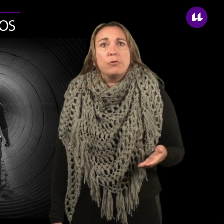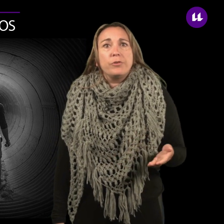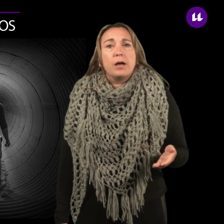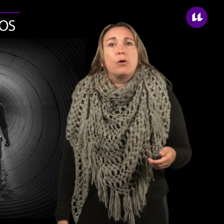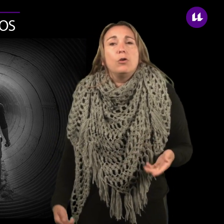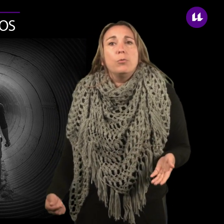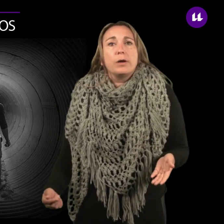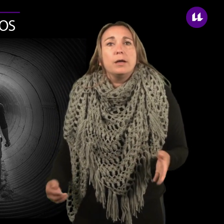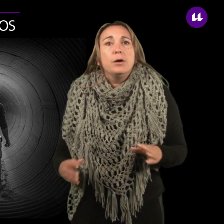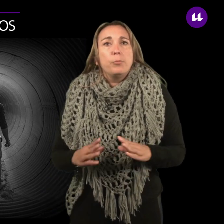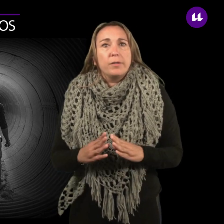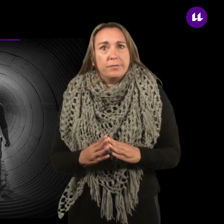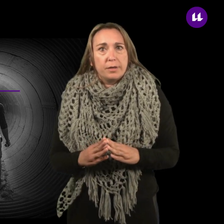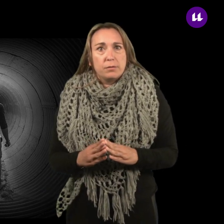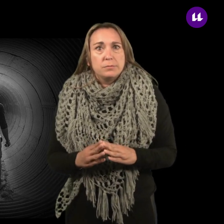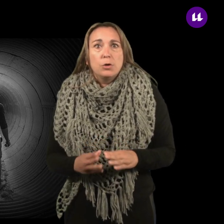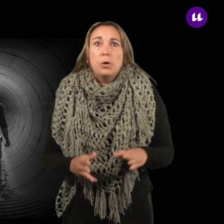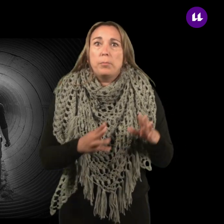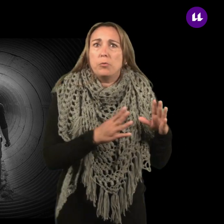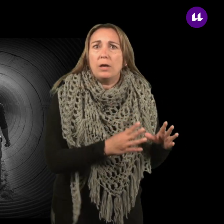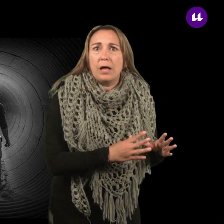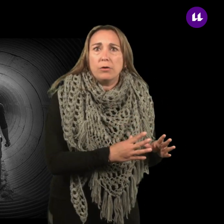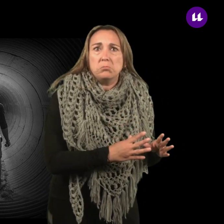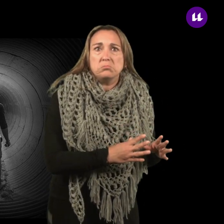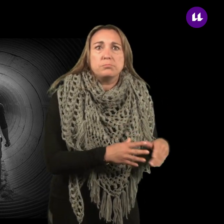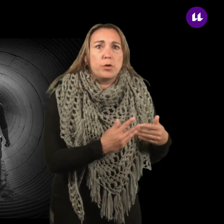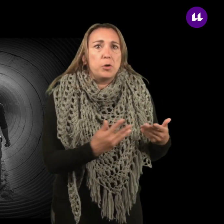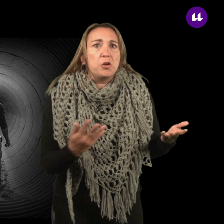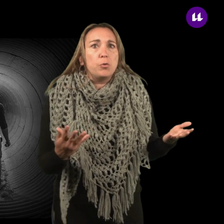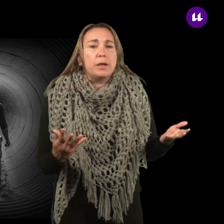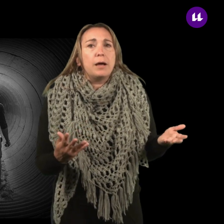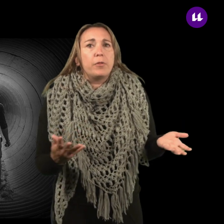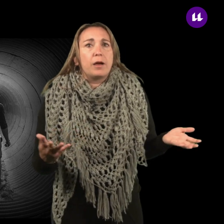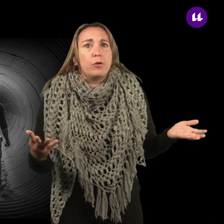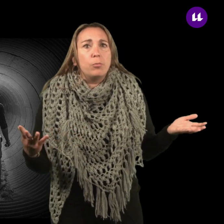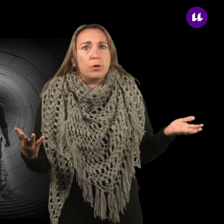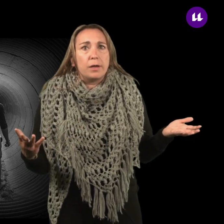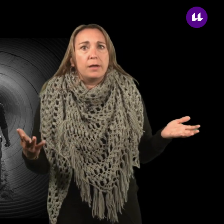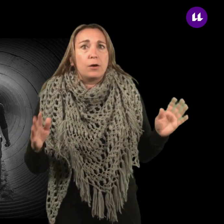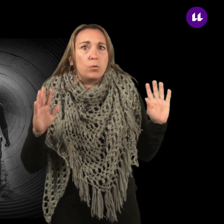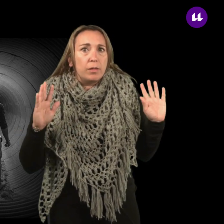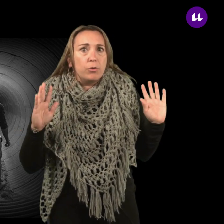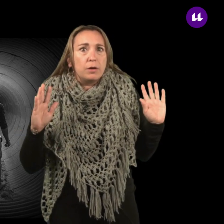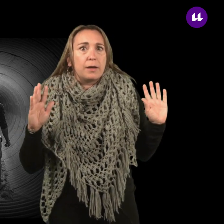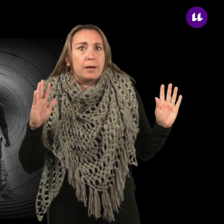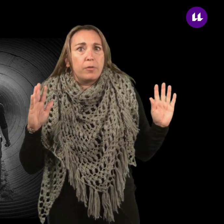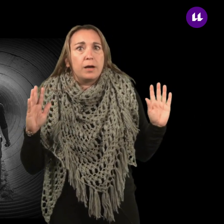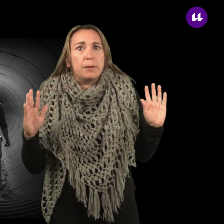confinados en los buques pueden ser, por un lado, podemos incluir las bodegas de los buques, excluyendo aquellas bodegas que